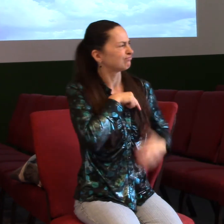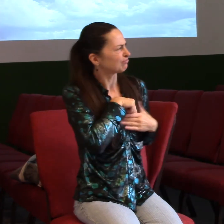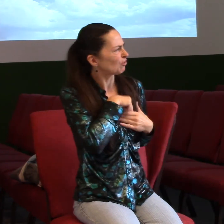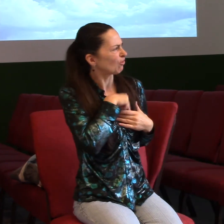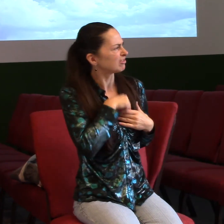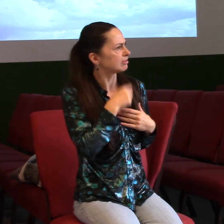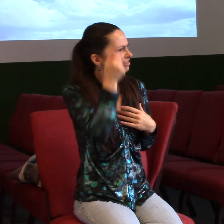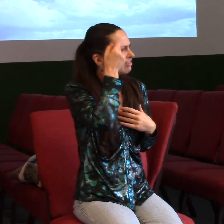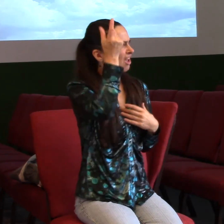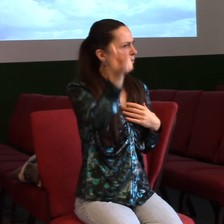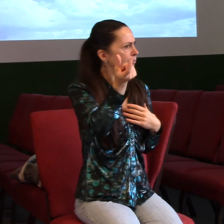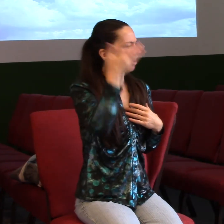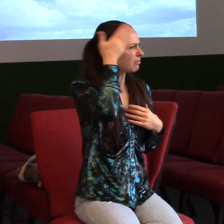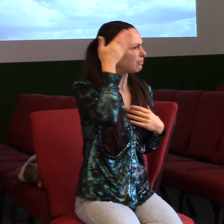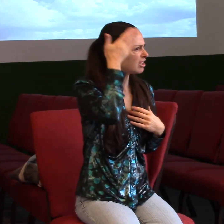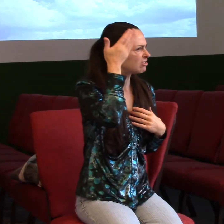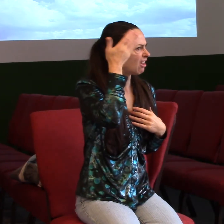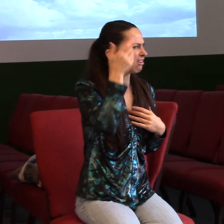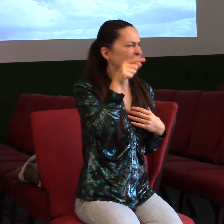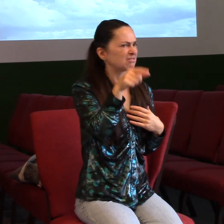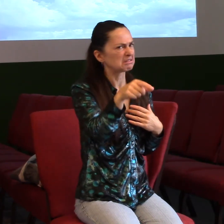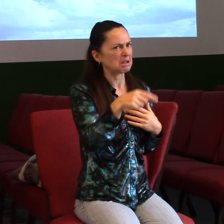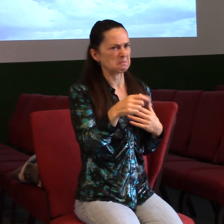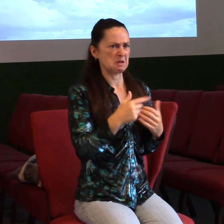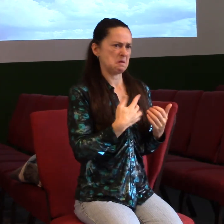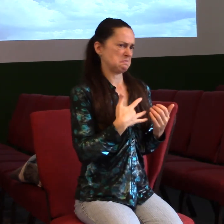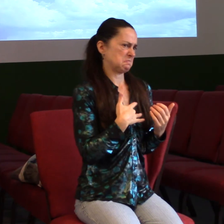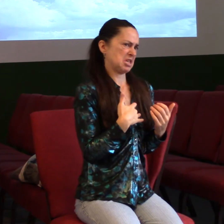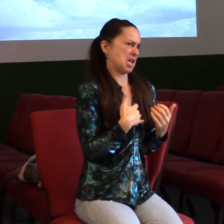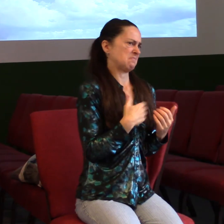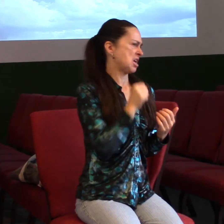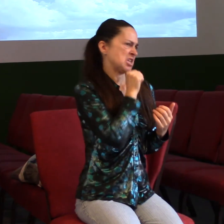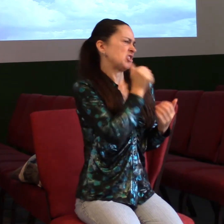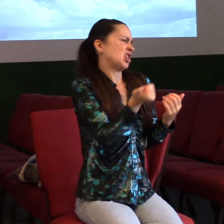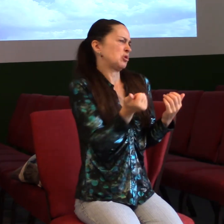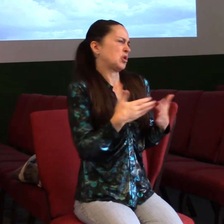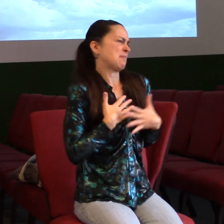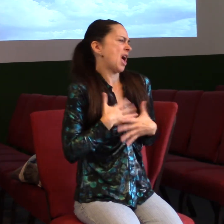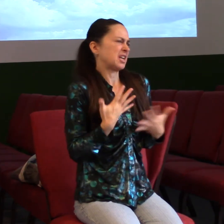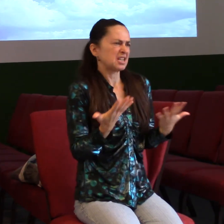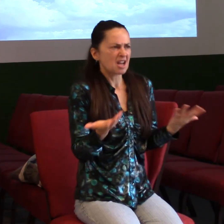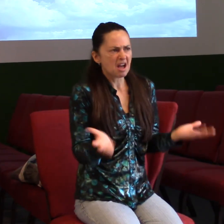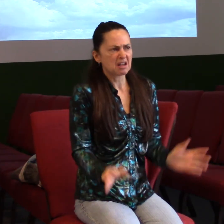tady ty myšlenky. Ale nakonec ve mně zvítězila nějaká zupovednost, jsem si říkal, tak půjdu do toho sboru.